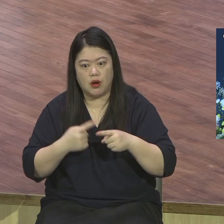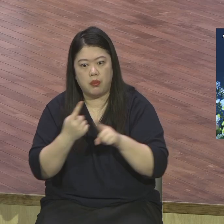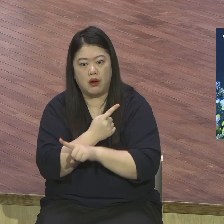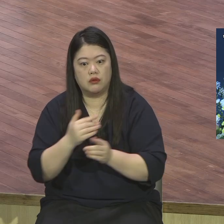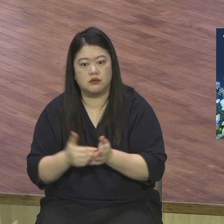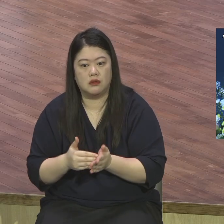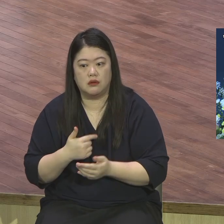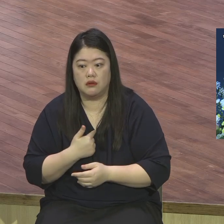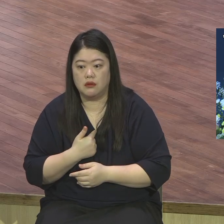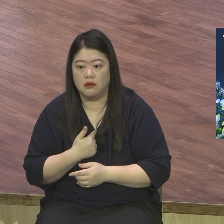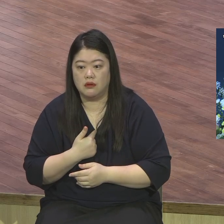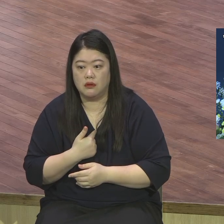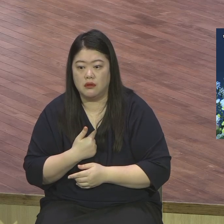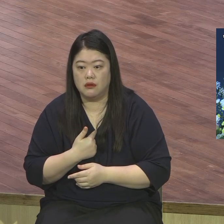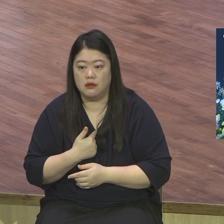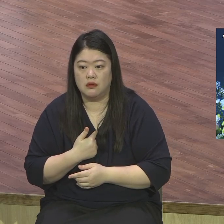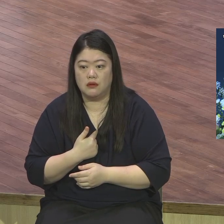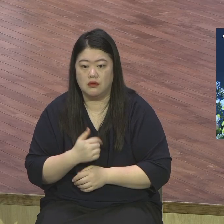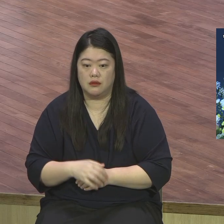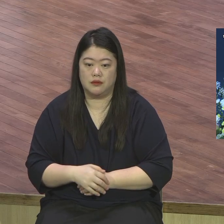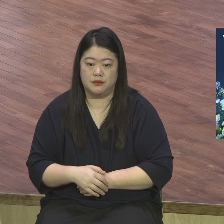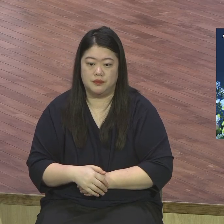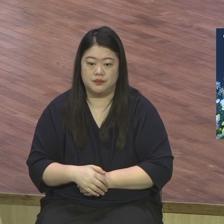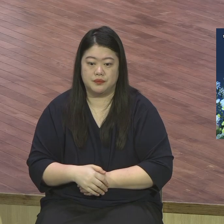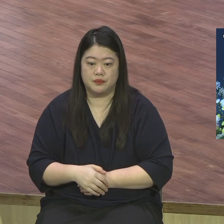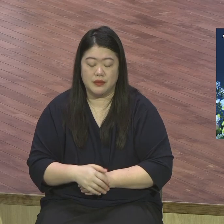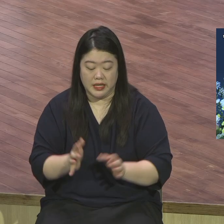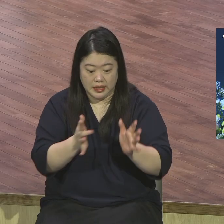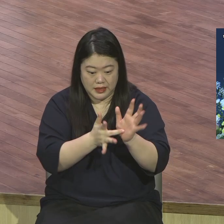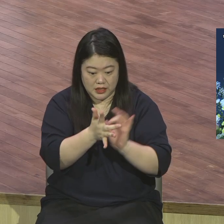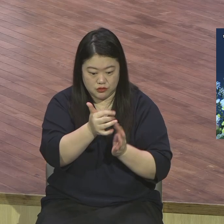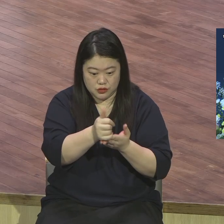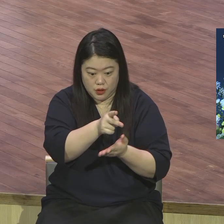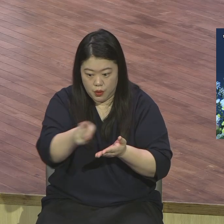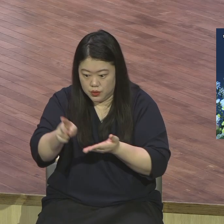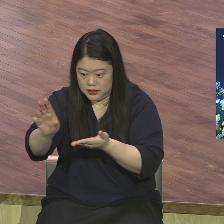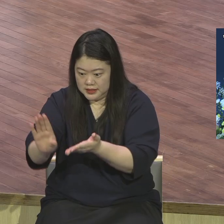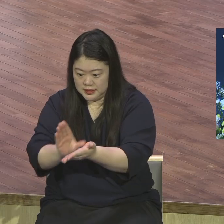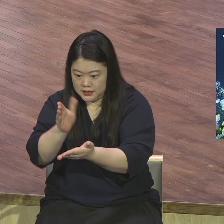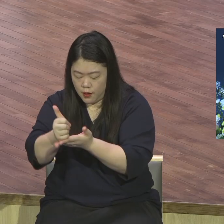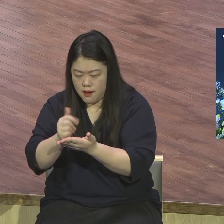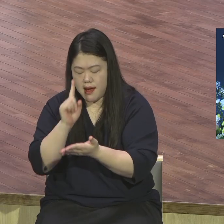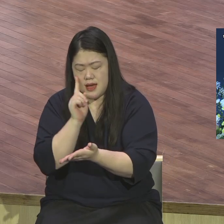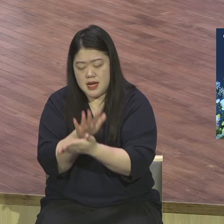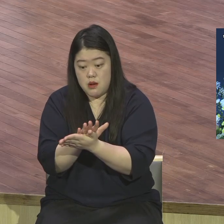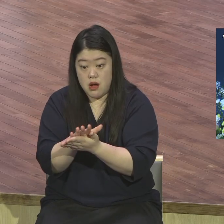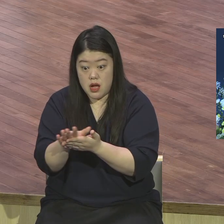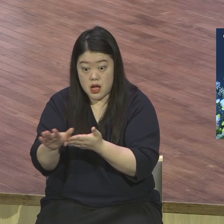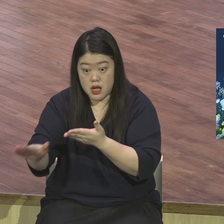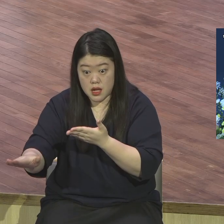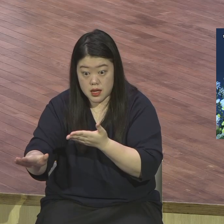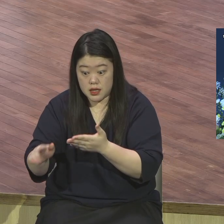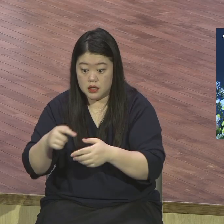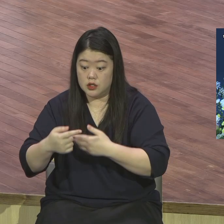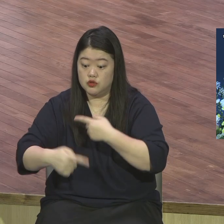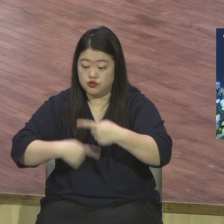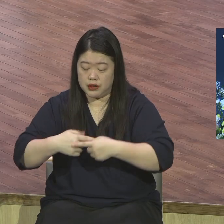이 고백이 없는 사람은 갈등이 있습니다 시험이 있습니다 낙심이 됩니다 절망합니다